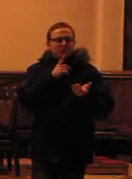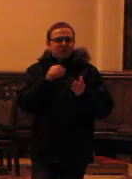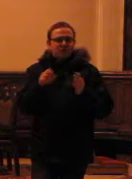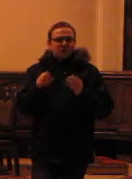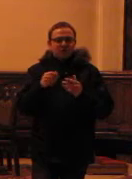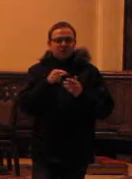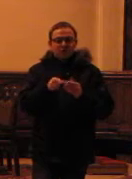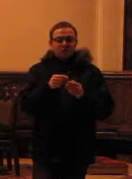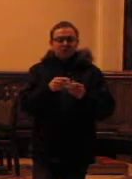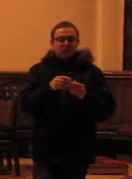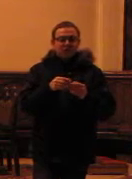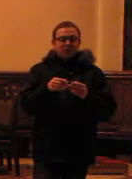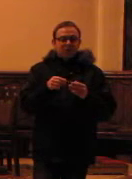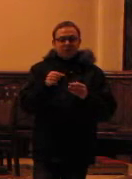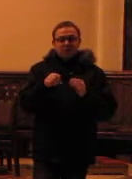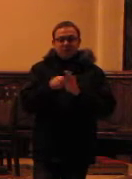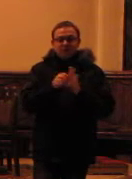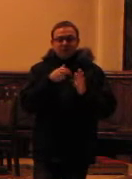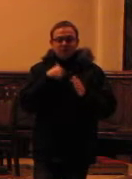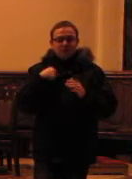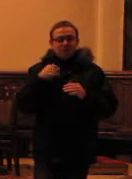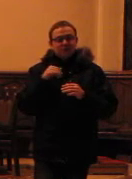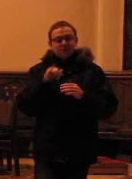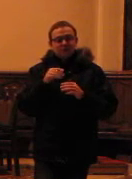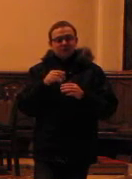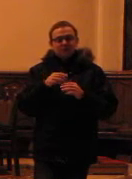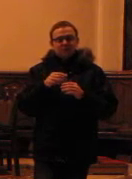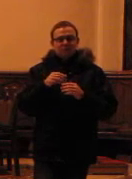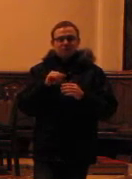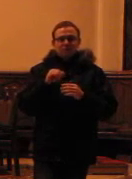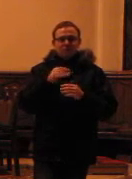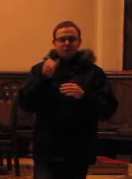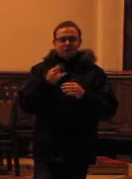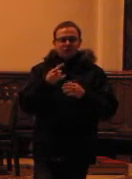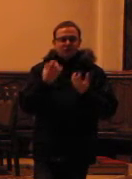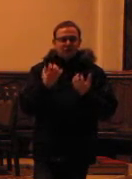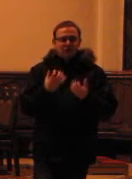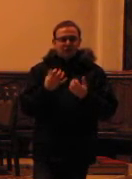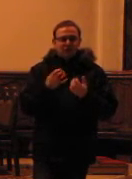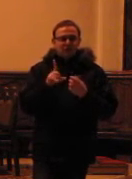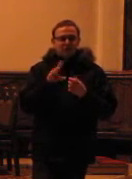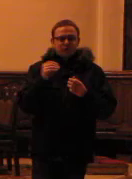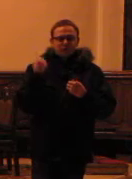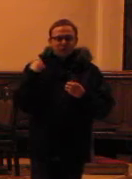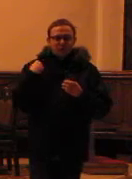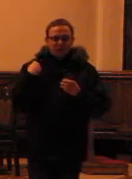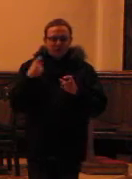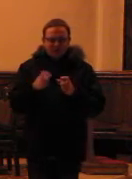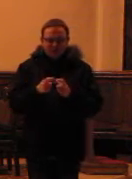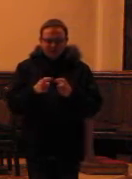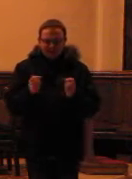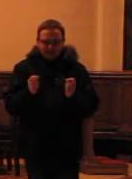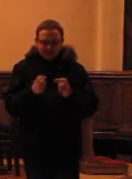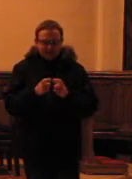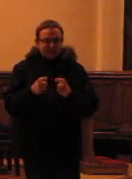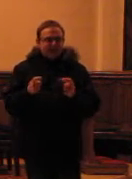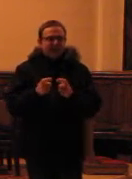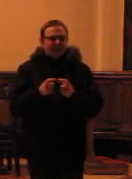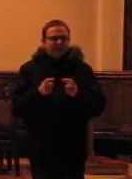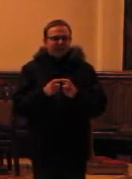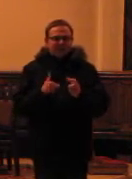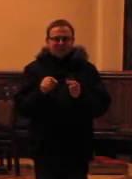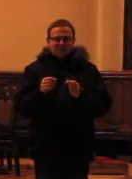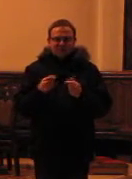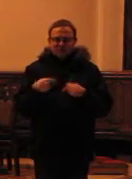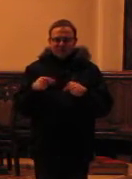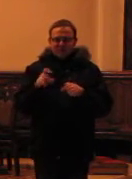I... i... i... zawsze tuwałem taką muzykę, oprócz tej muzyki, z powodu miłości przeżywanej, ponieważ była taka kaseta, taka tam, nie wydawało się, nie było to